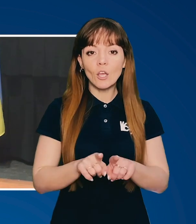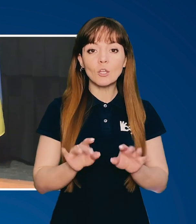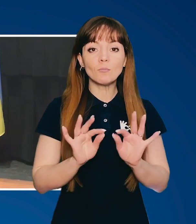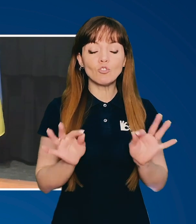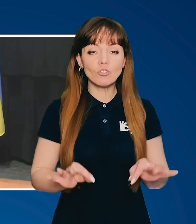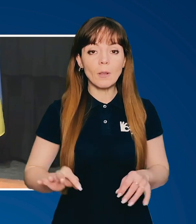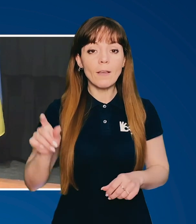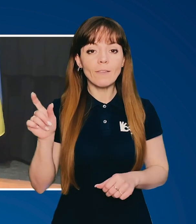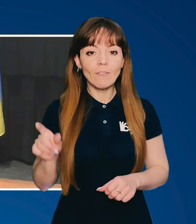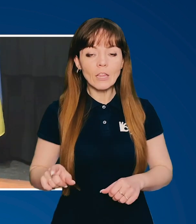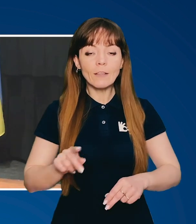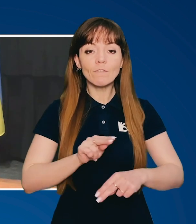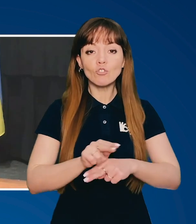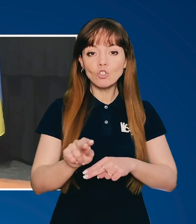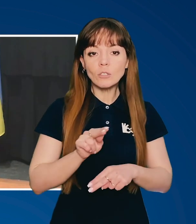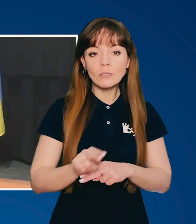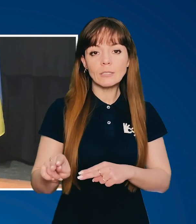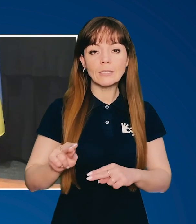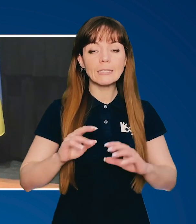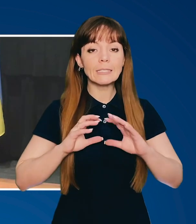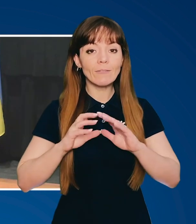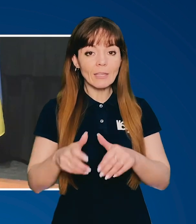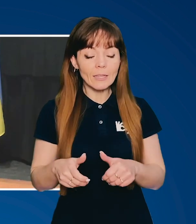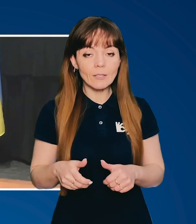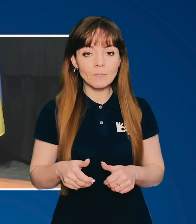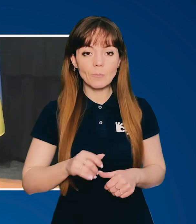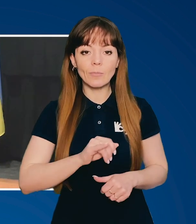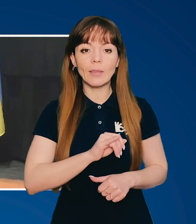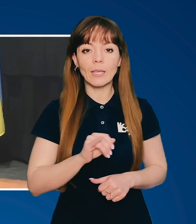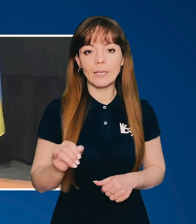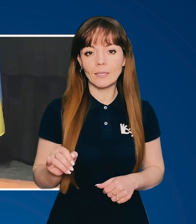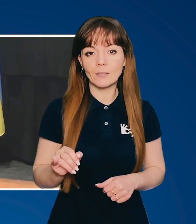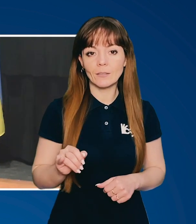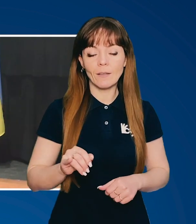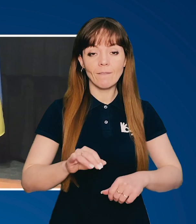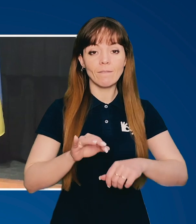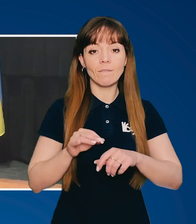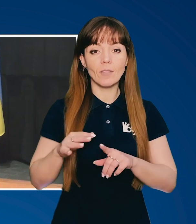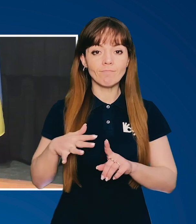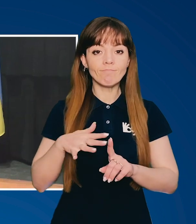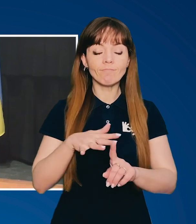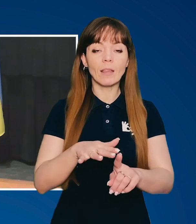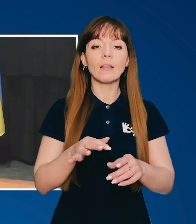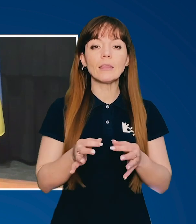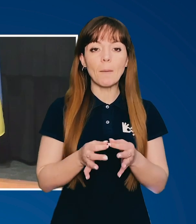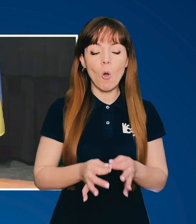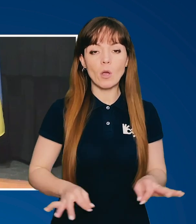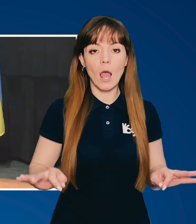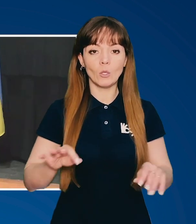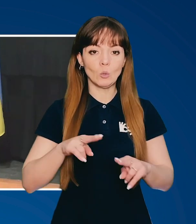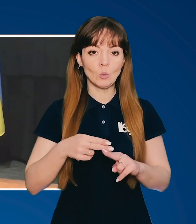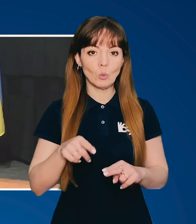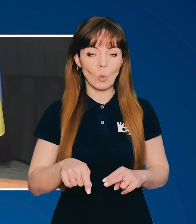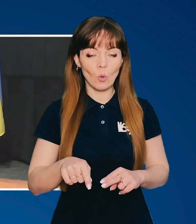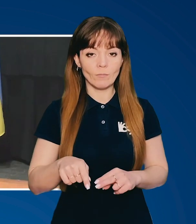чином він вчить світ і веде за собою демократів всього світу.